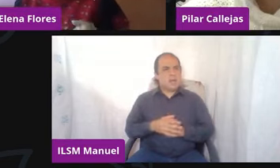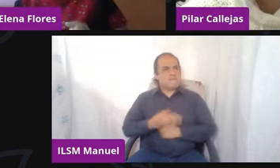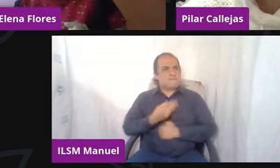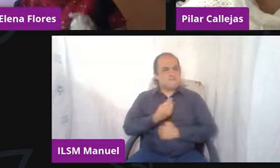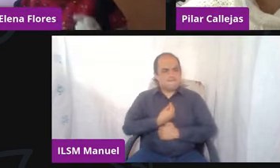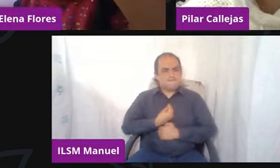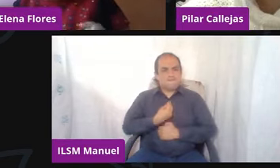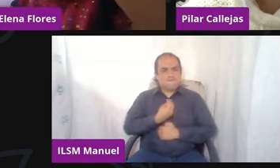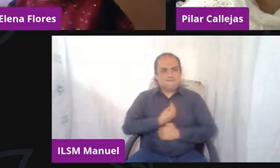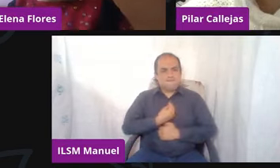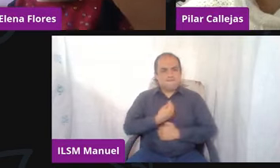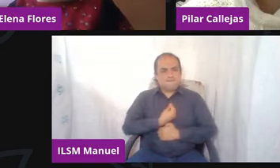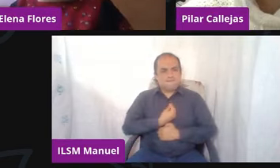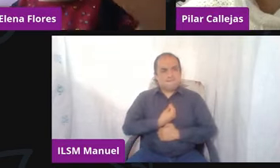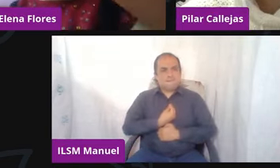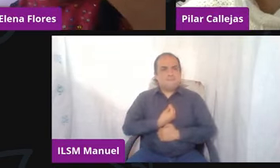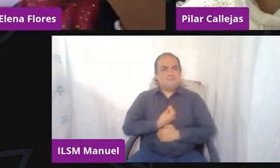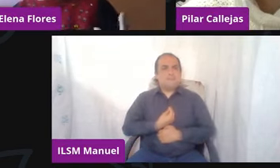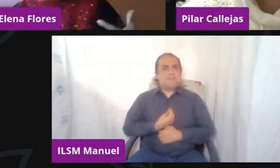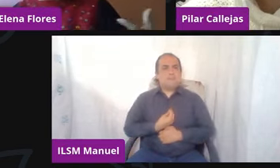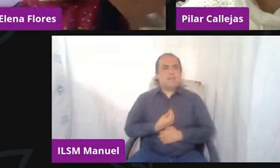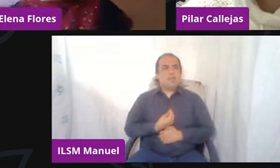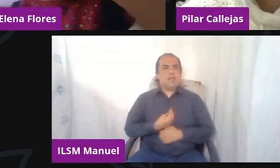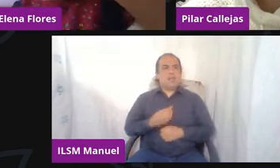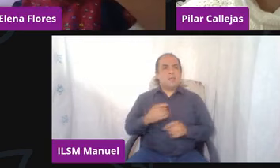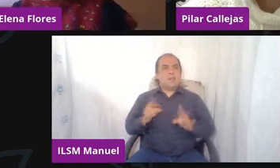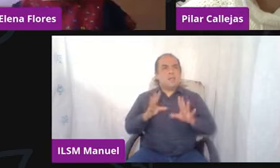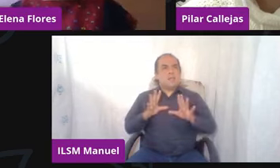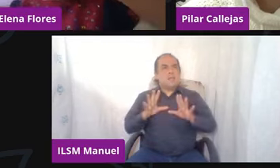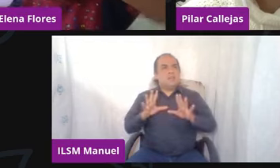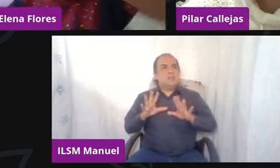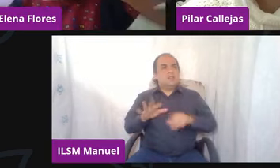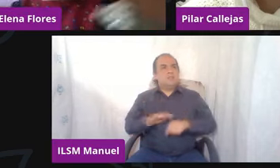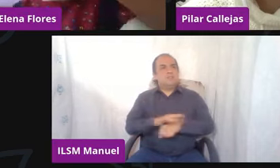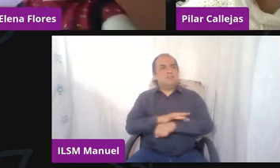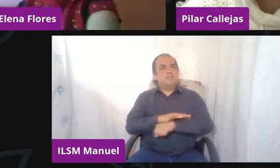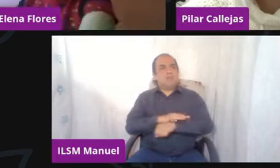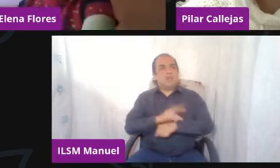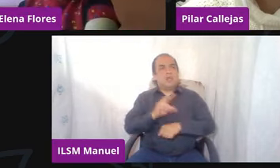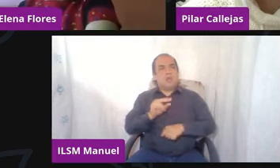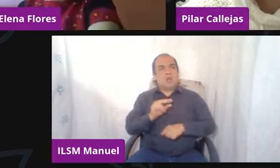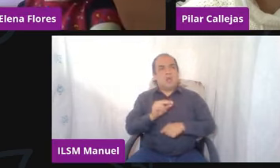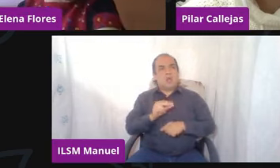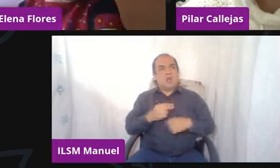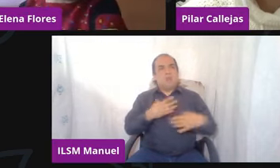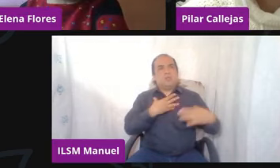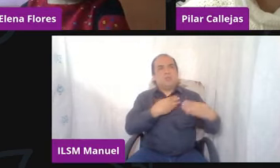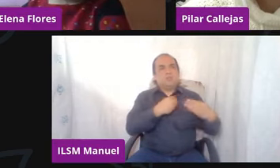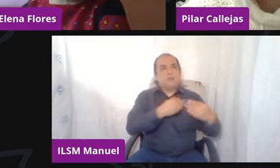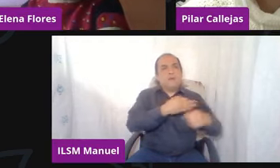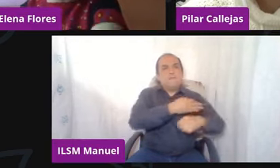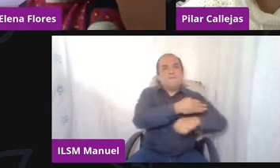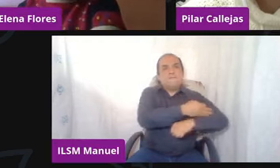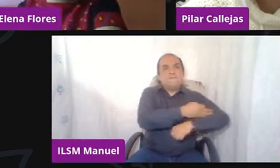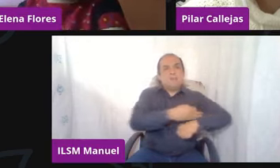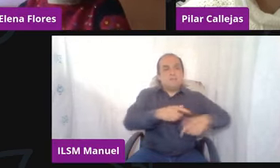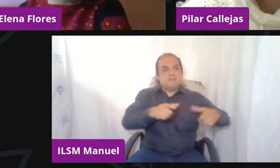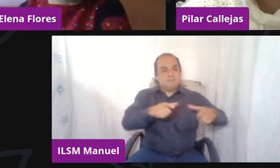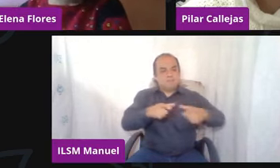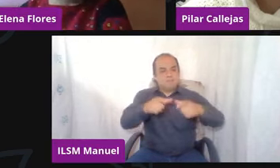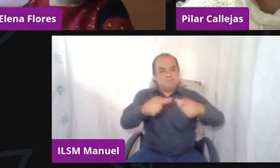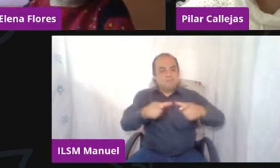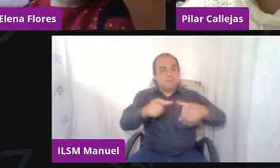para resistir el embate emocional y no permear a la familia. ¿Qué hacer en esos casos, doctora, que son